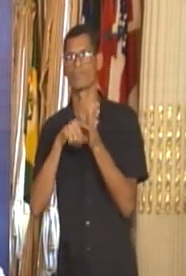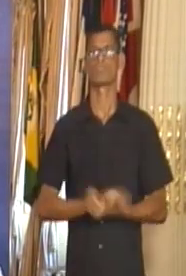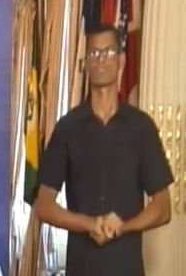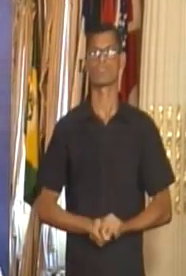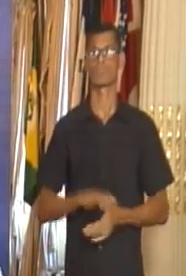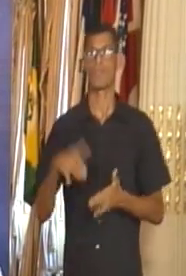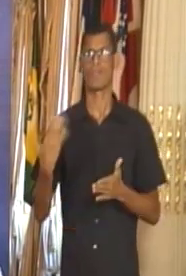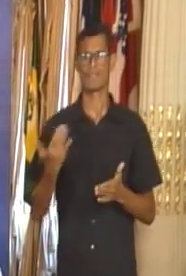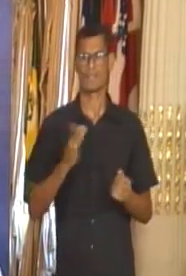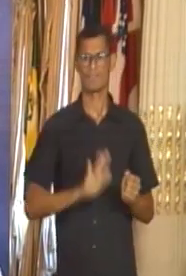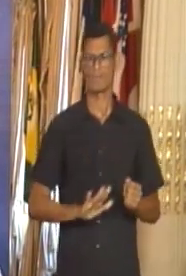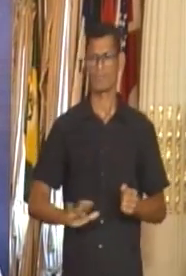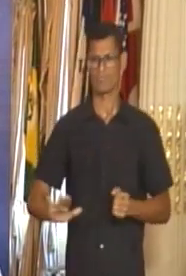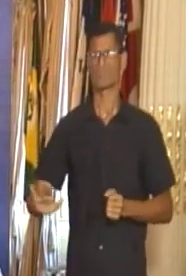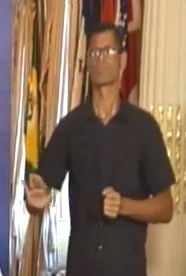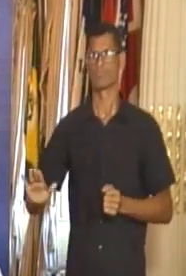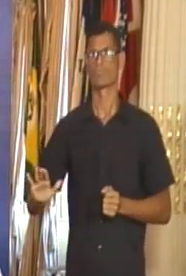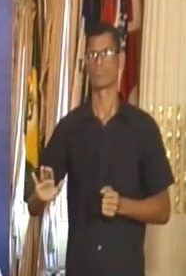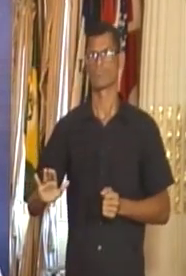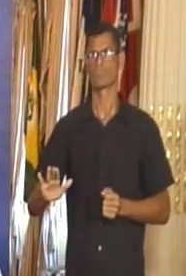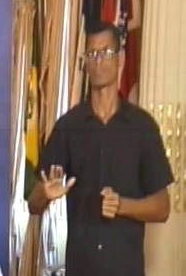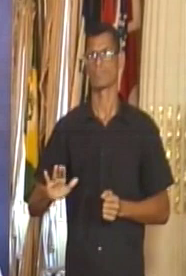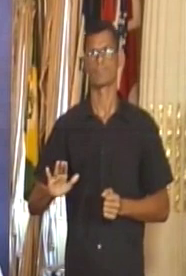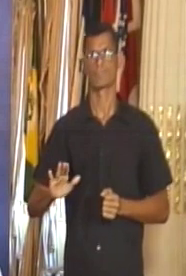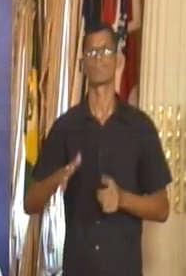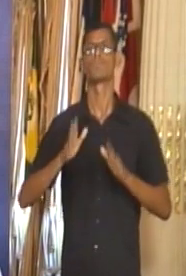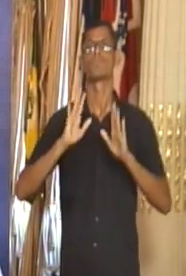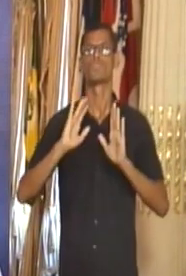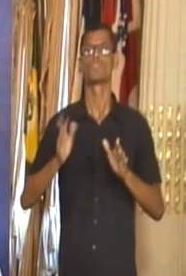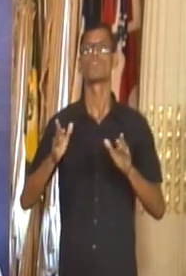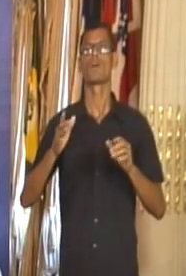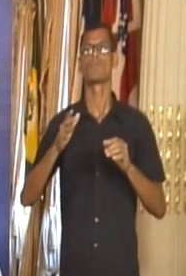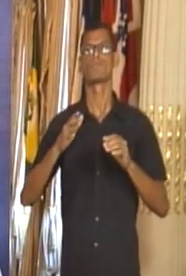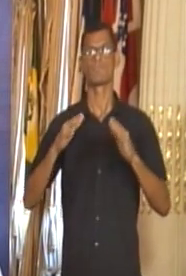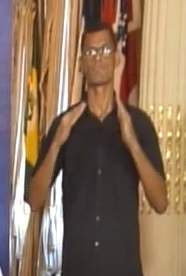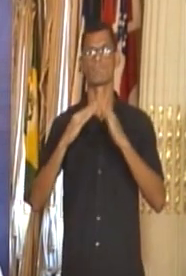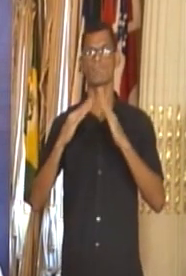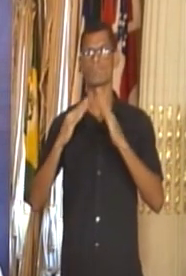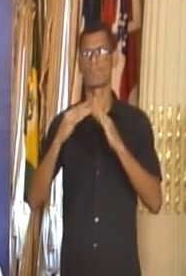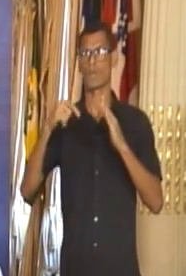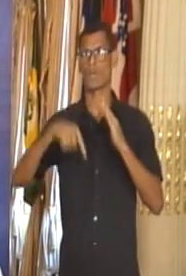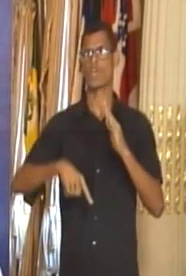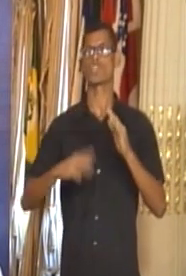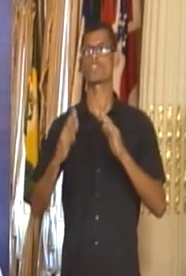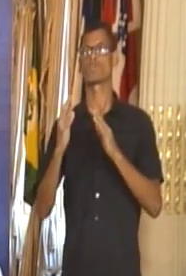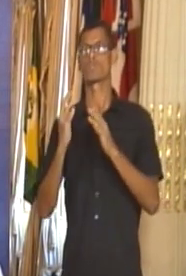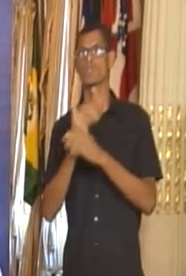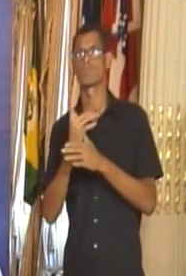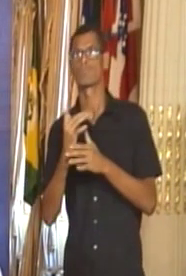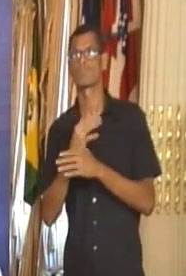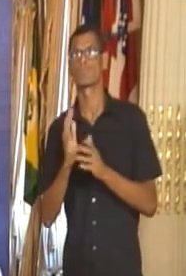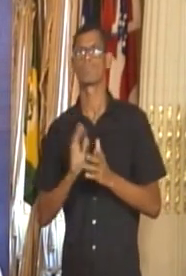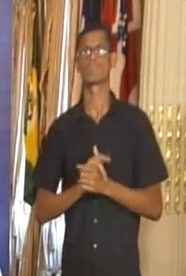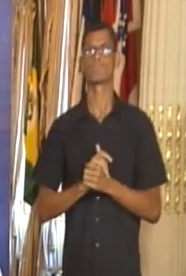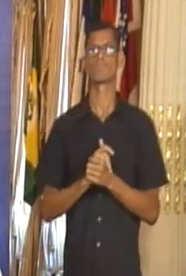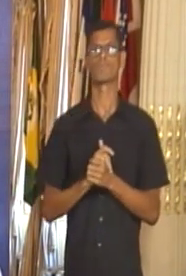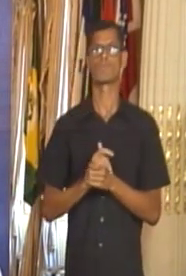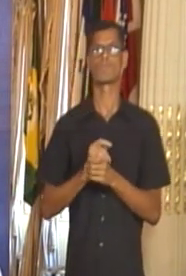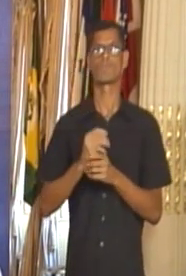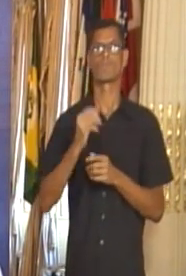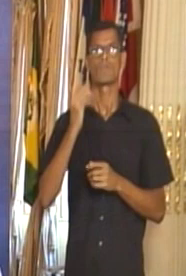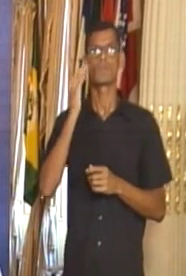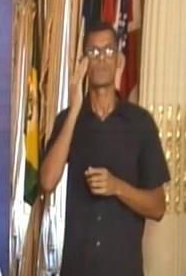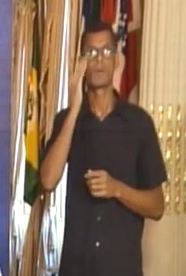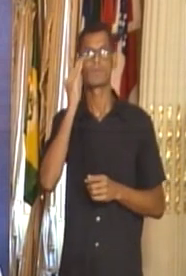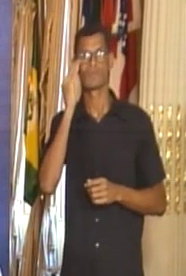de vida É uma criança residente no Recife, ela tinha síndrome de Down, tinha hipertensão pulmonar e